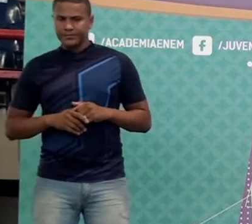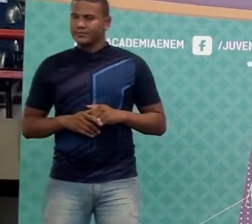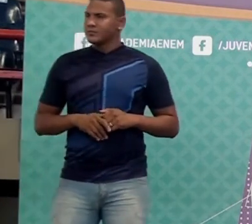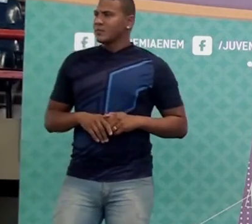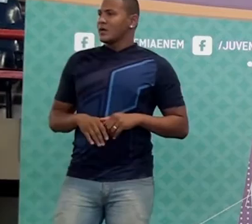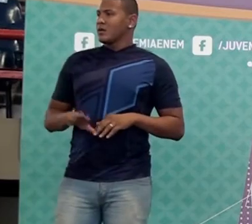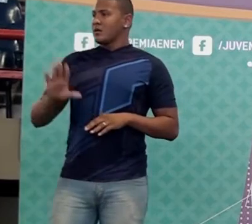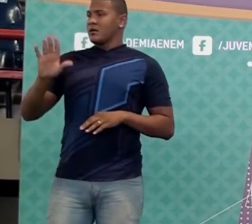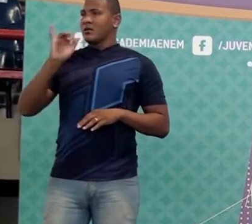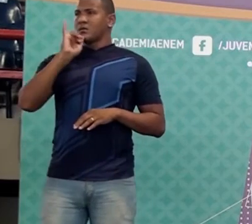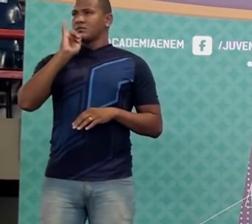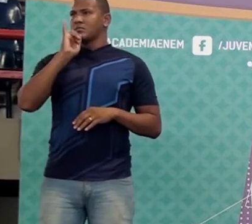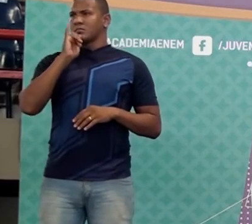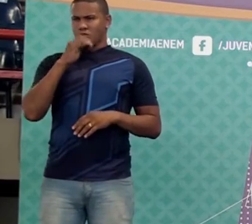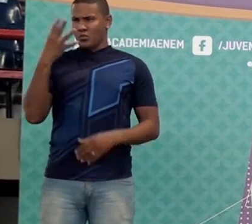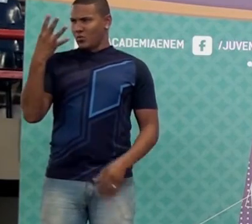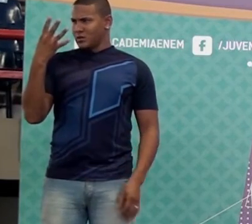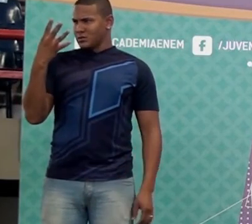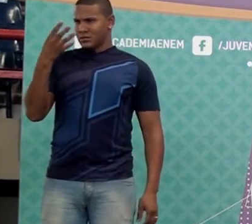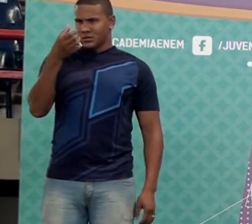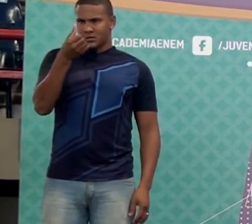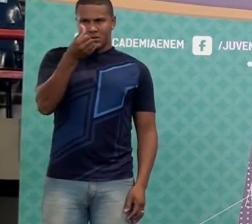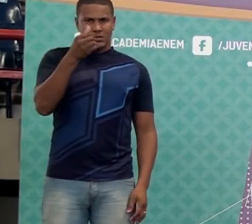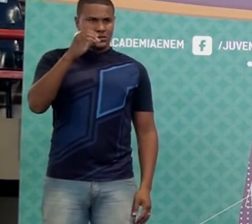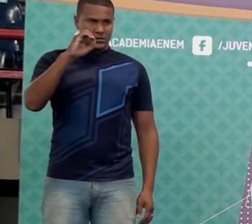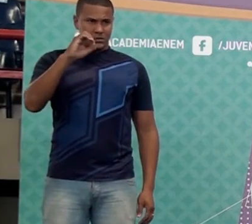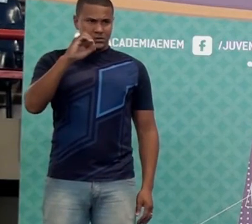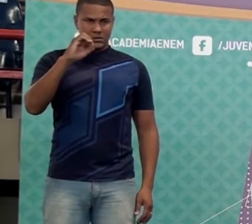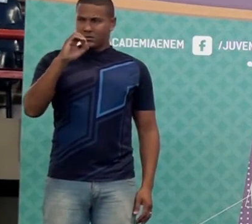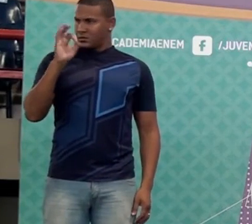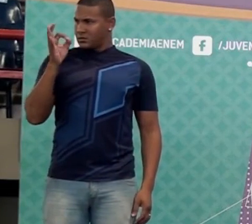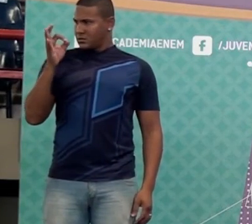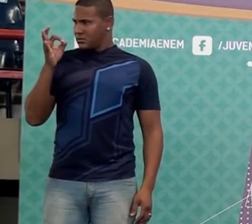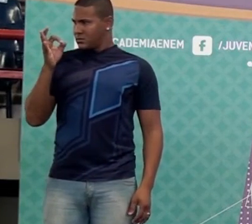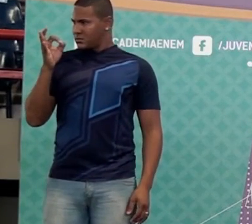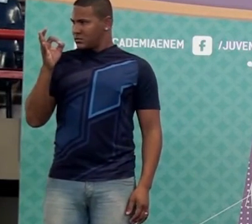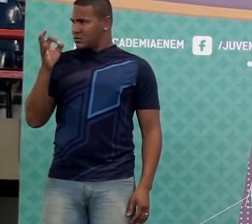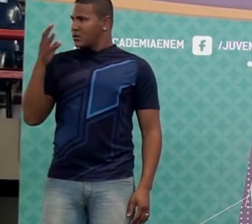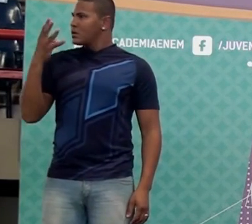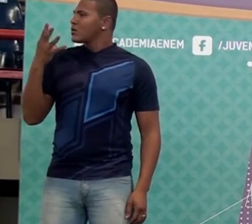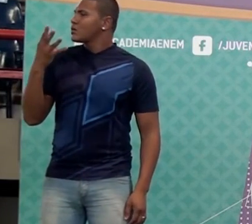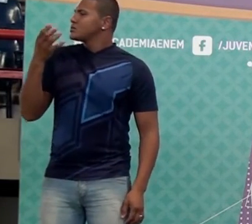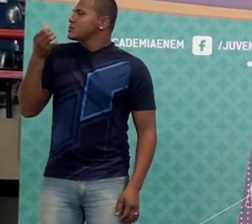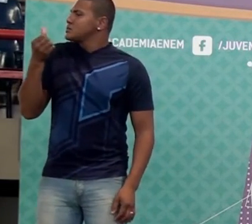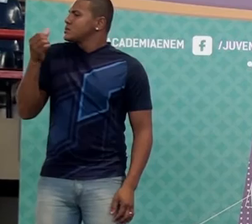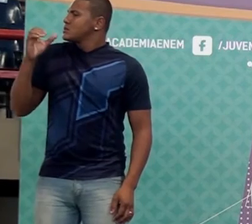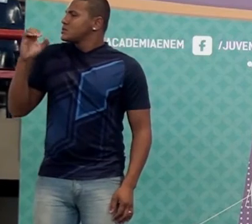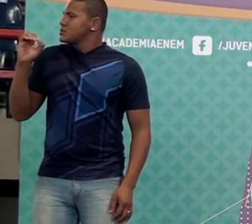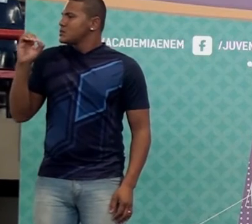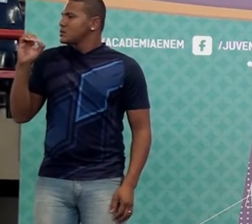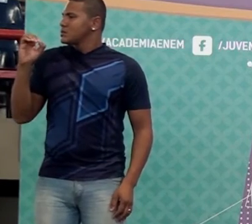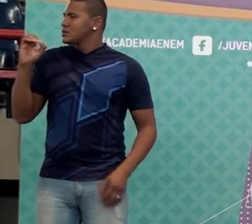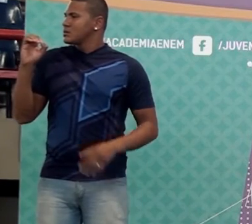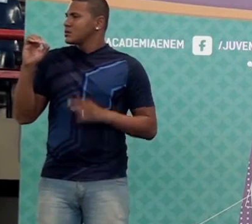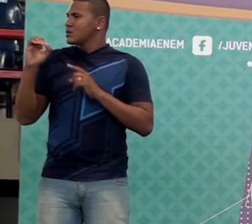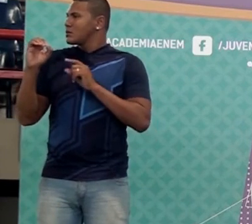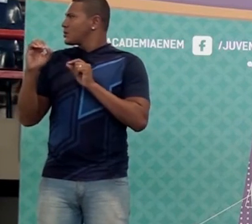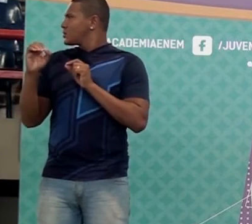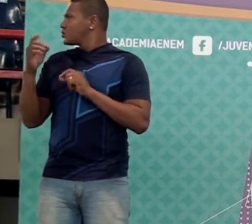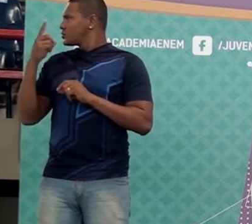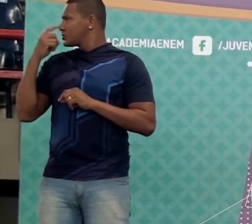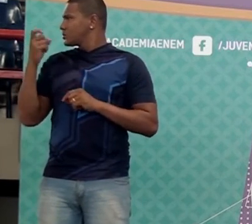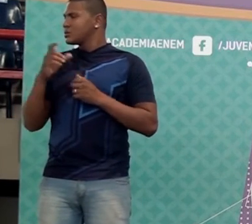exemplo, o valor ainda é quatrocentos e sessenta. Pois quanto é dez por cento só? Dez por cento quanto é?